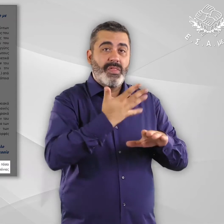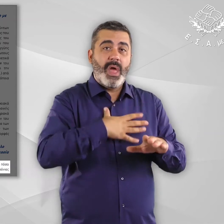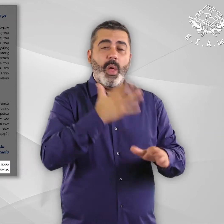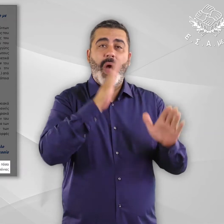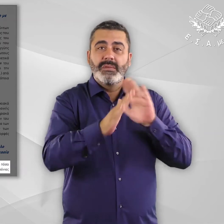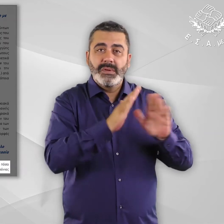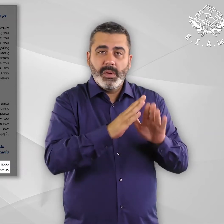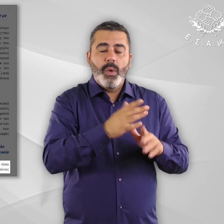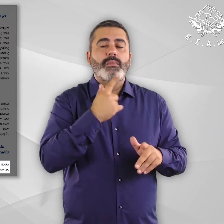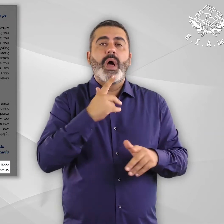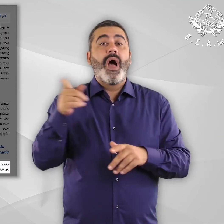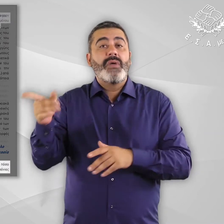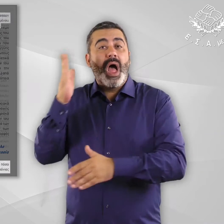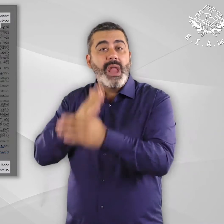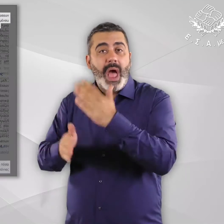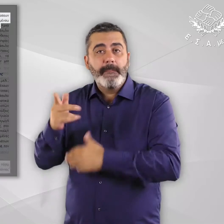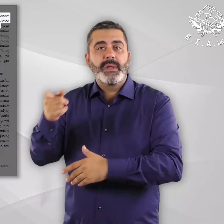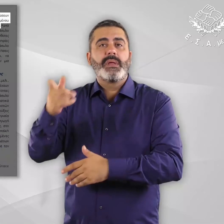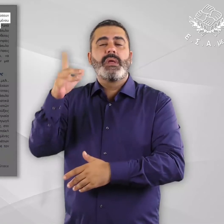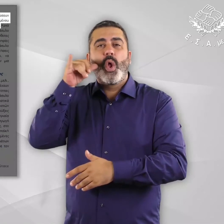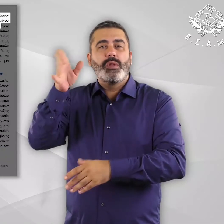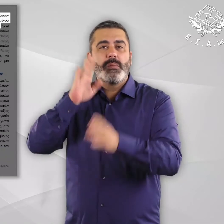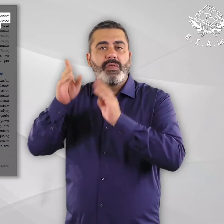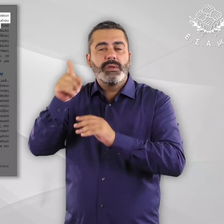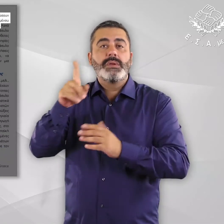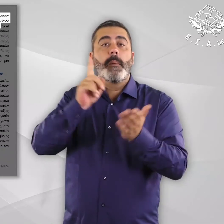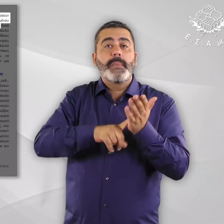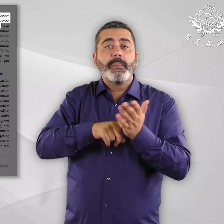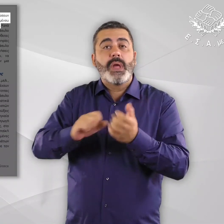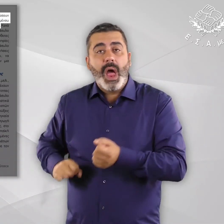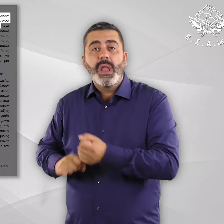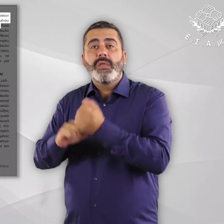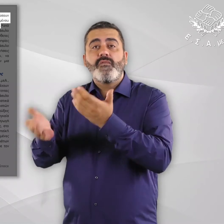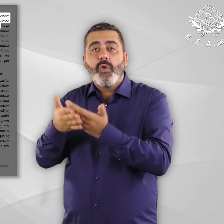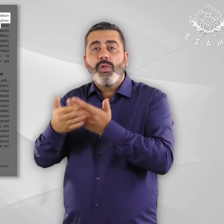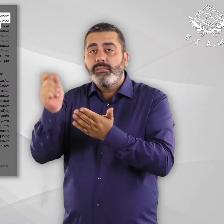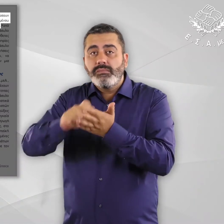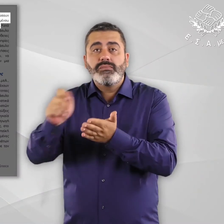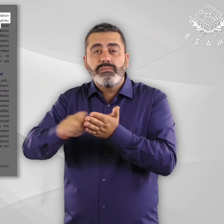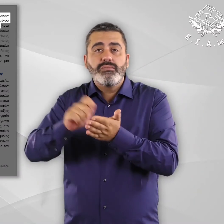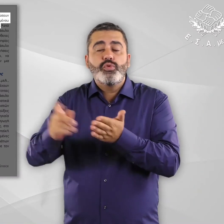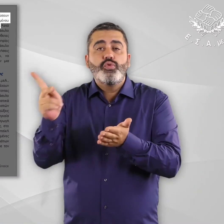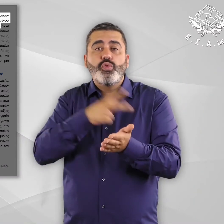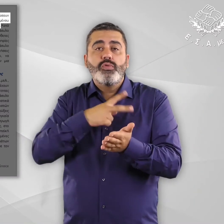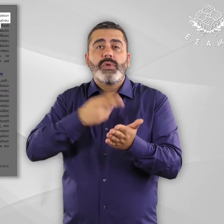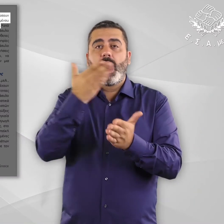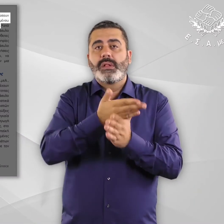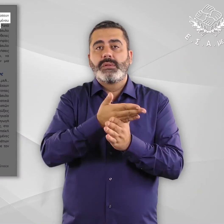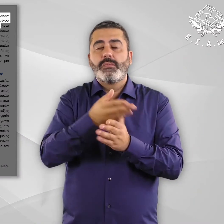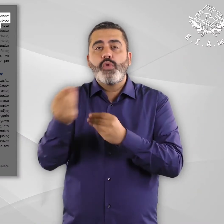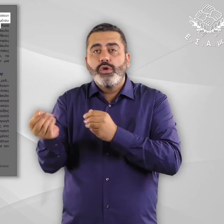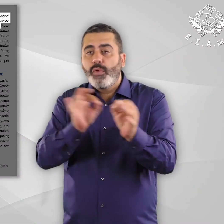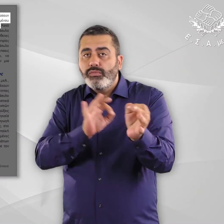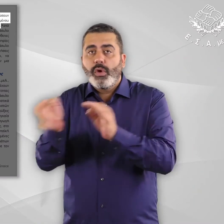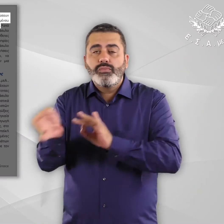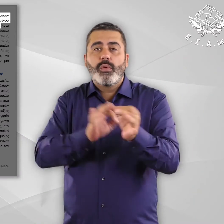ετούντες ασύλου με αναπηρία και χρόνιες παθήσεις η αναγκαία υποστήριξη προκειμένου να τεκμηριώσουν αποτελεσματικά την αίτησή τους για